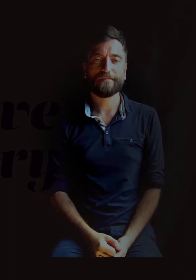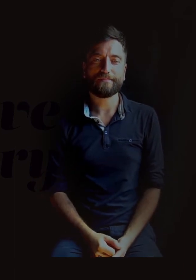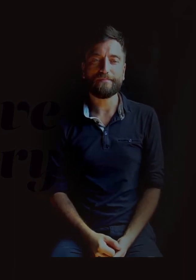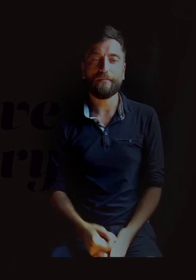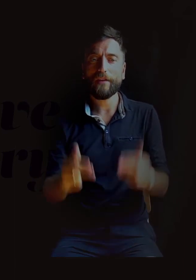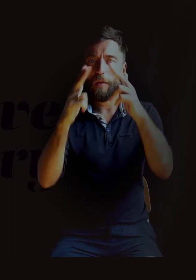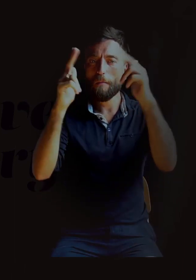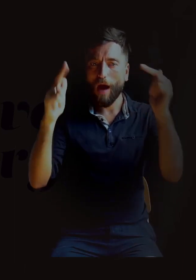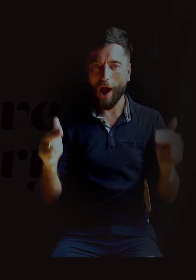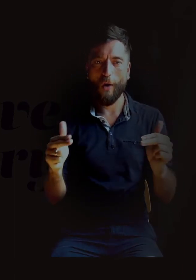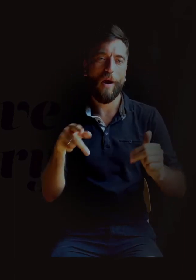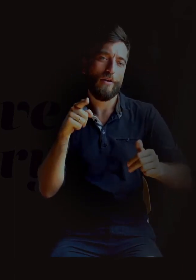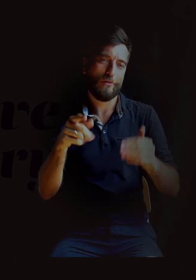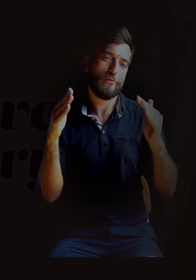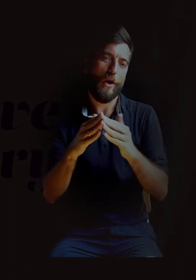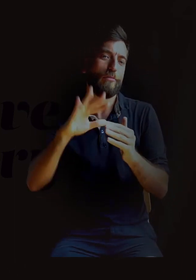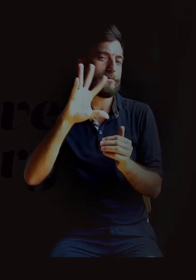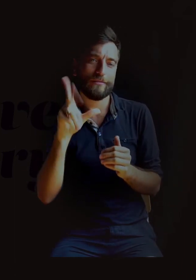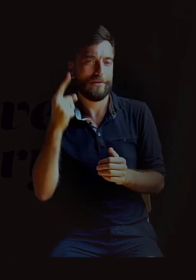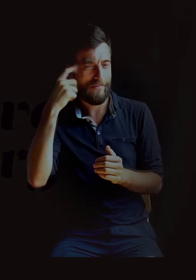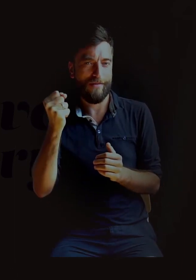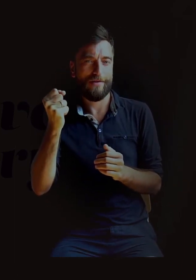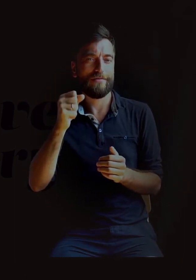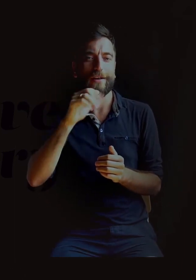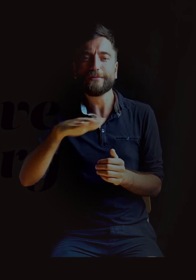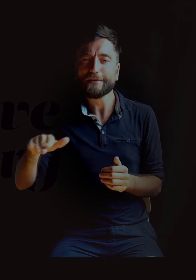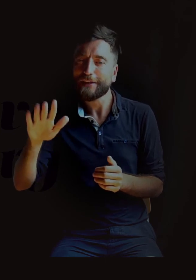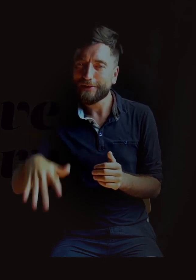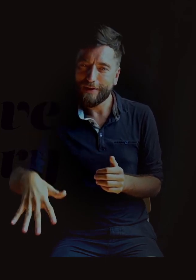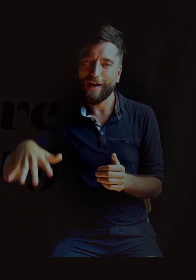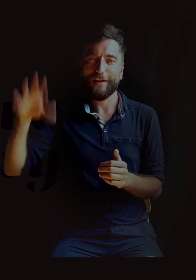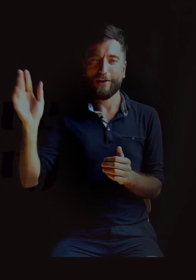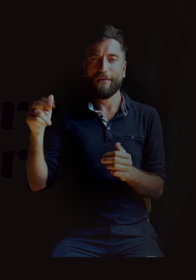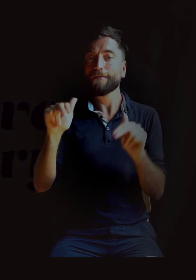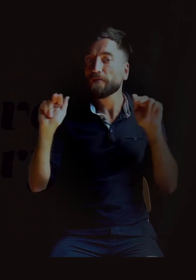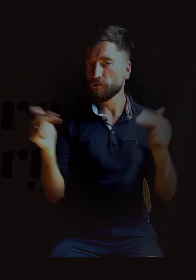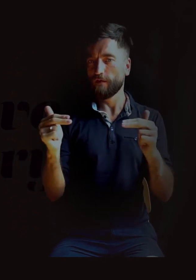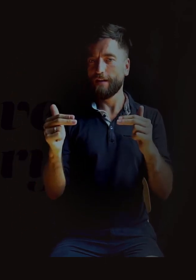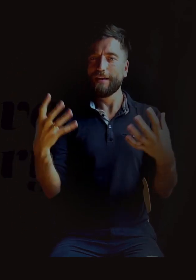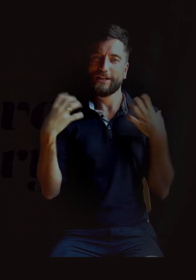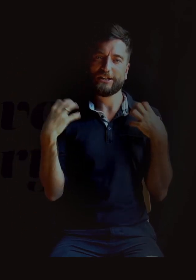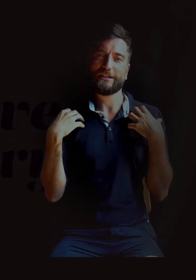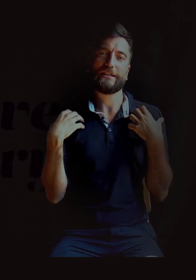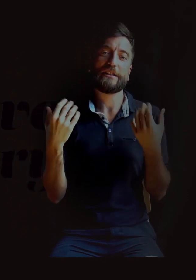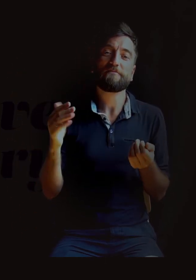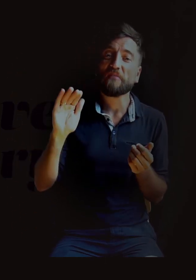Taki mój najpiękniejszy dom z liczyństwa. Myślę, też w konfrontacji tego mojego życia dziecinnego, które miały różne jakieś